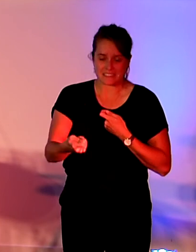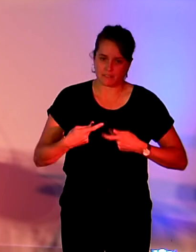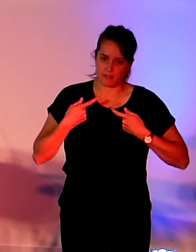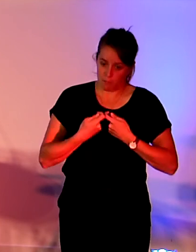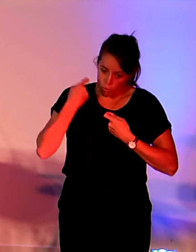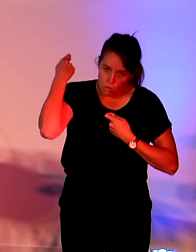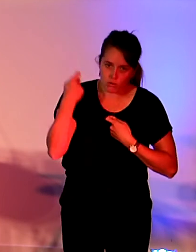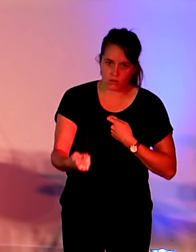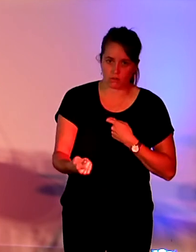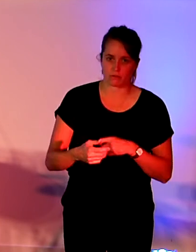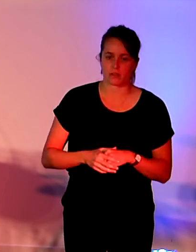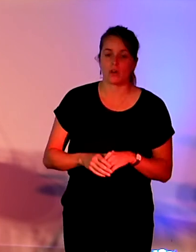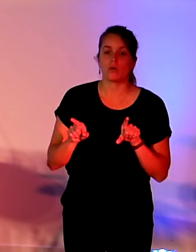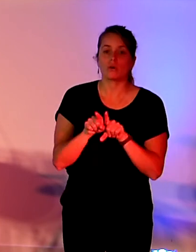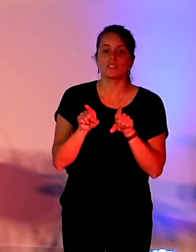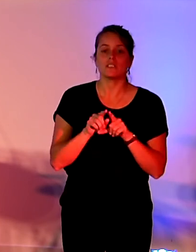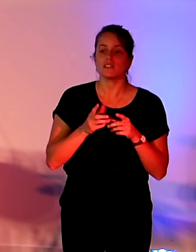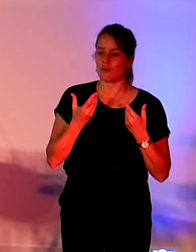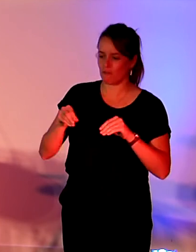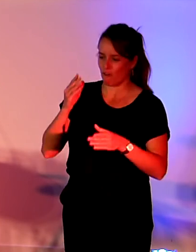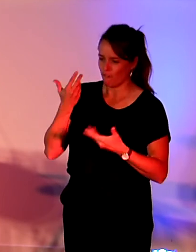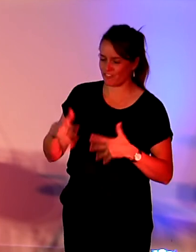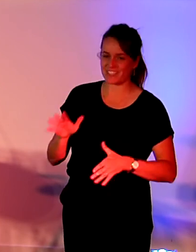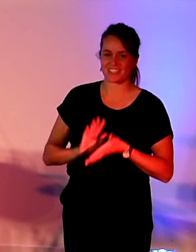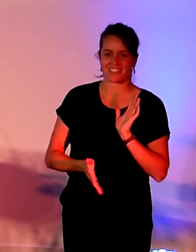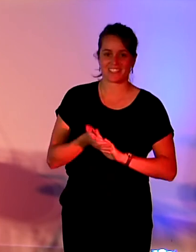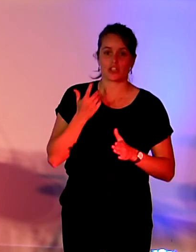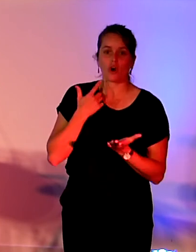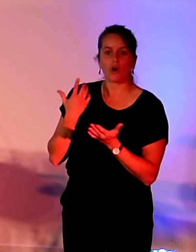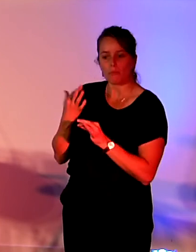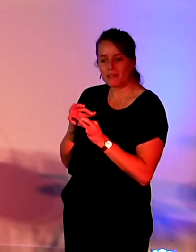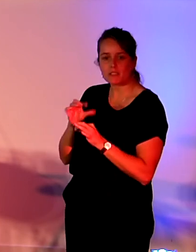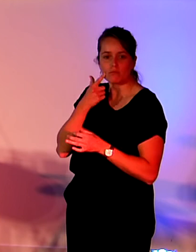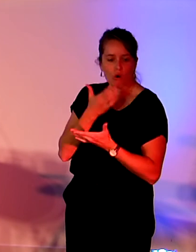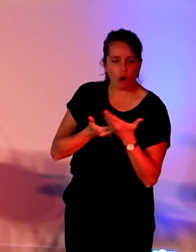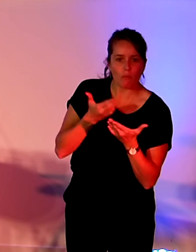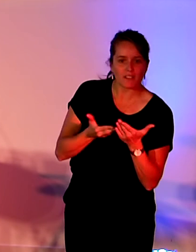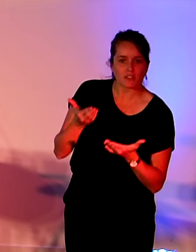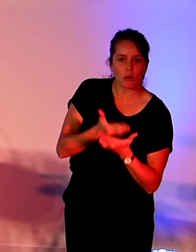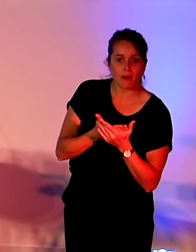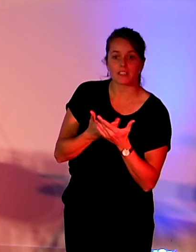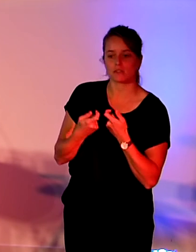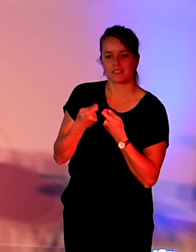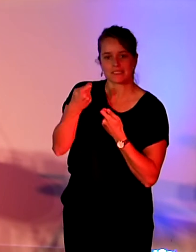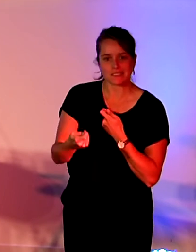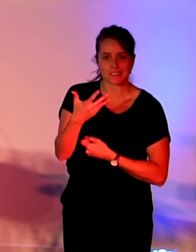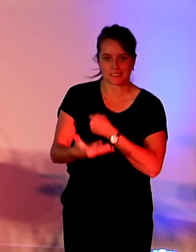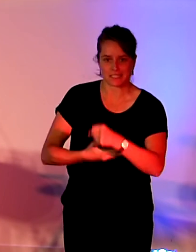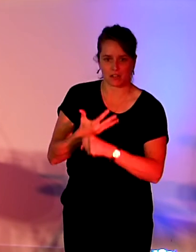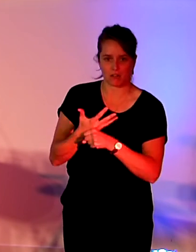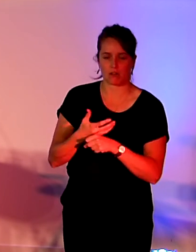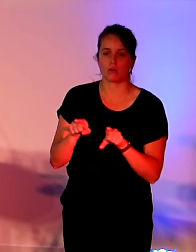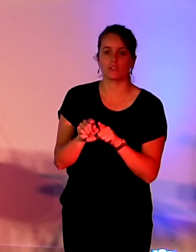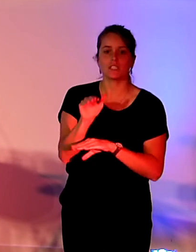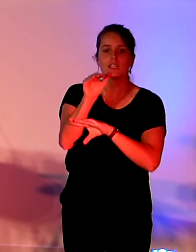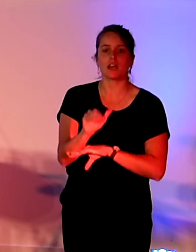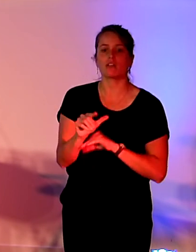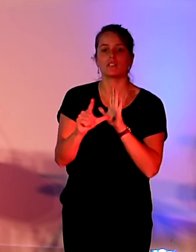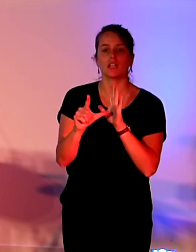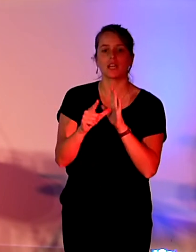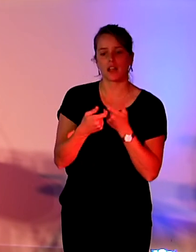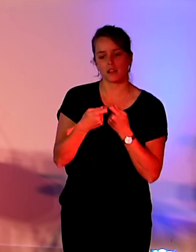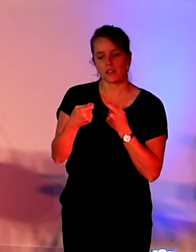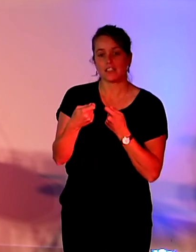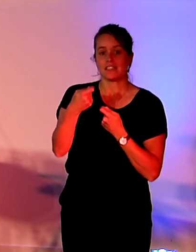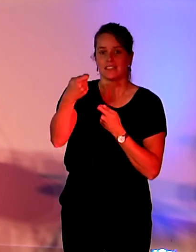pièces détachées pendant cinq ans minimum et en rallongeant la garantie légale de conformité de six mois